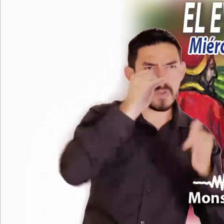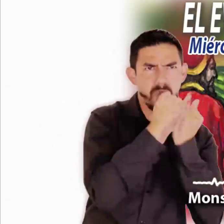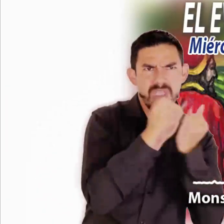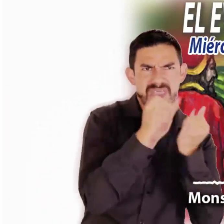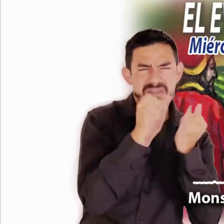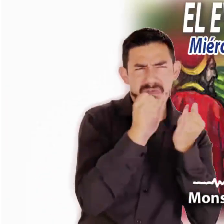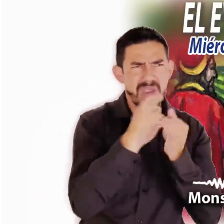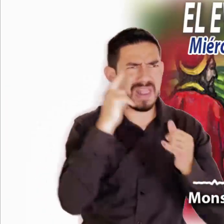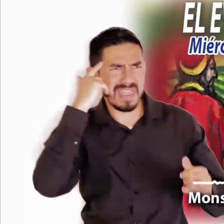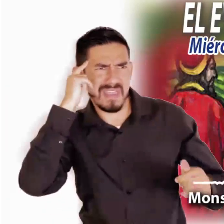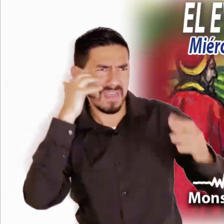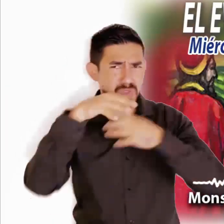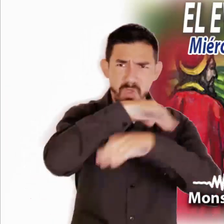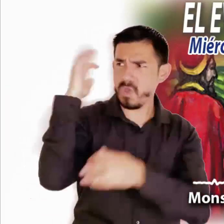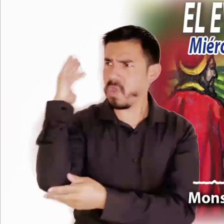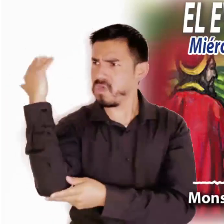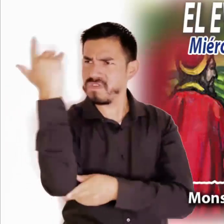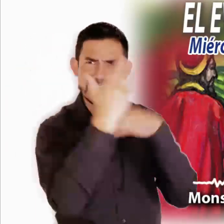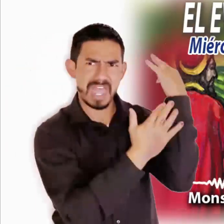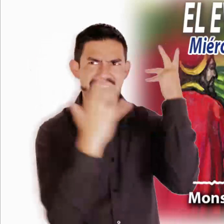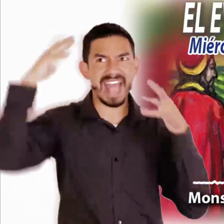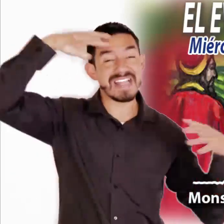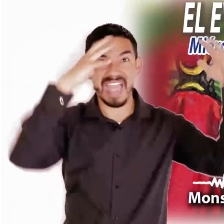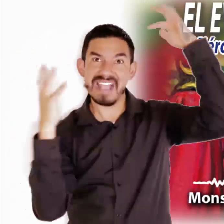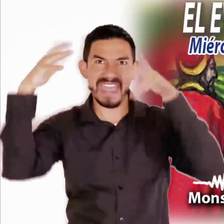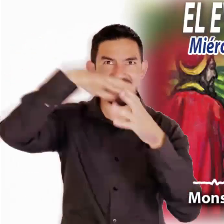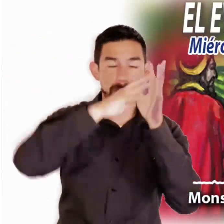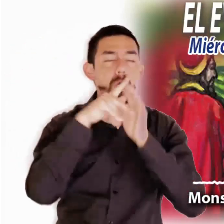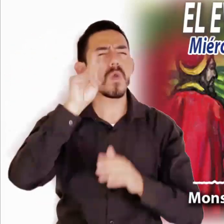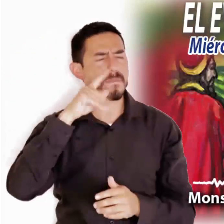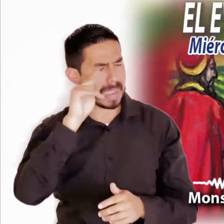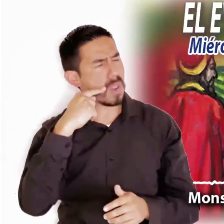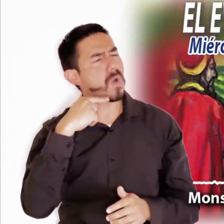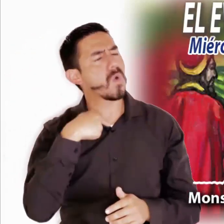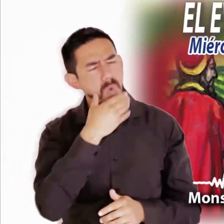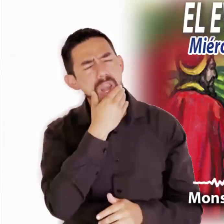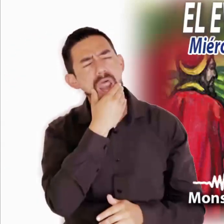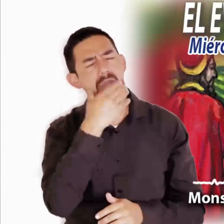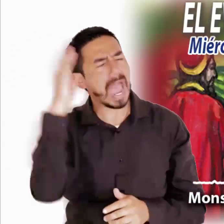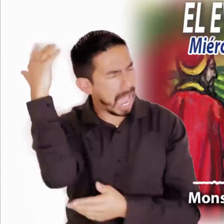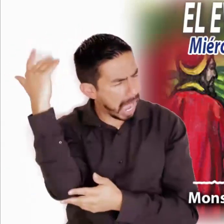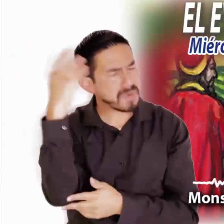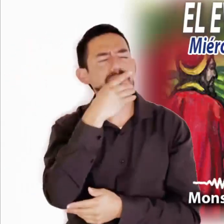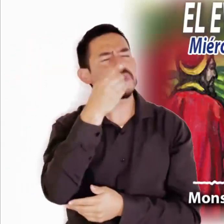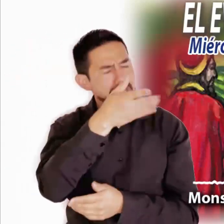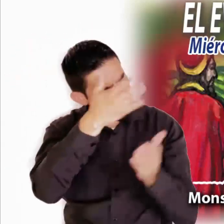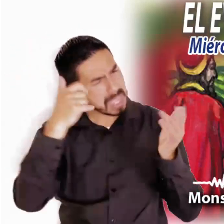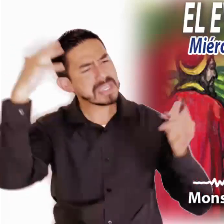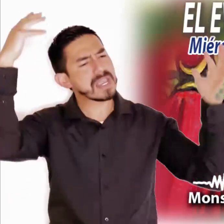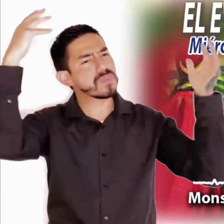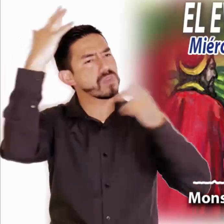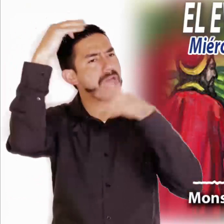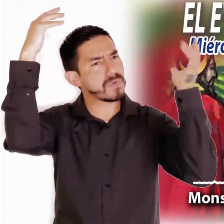frutos. El olivo está feliz produciendo aceite. Solamente la zarza acepta y les pide vayan a refugiarse bajo sus ramas.